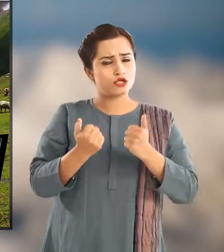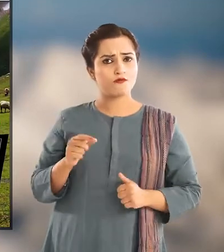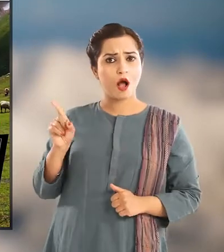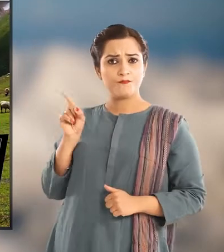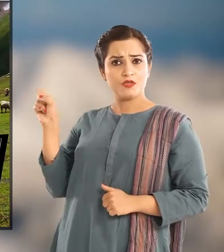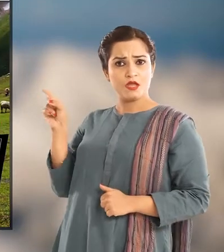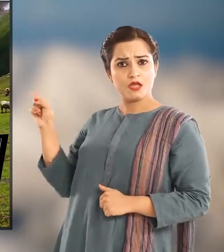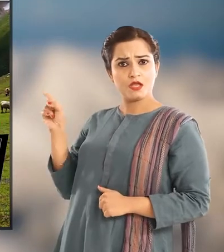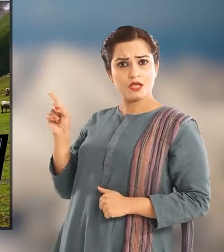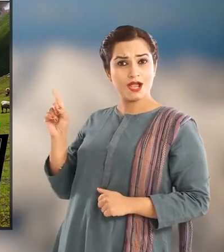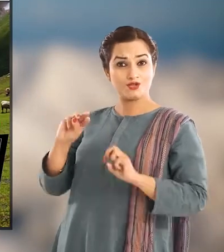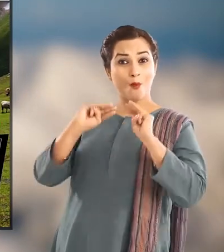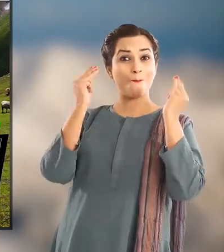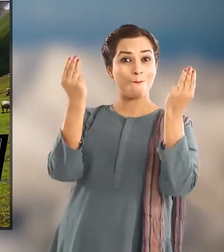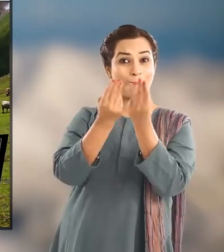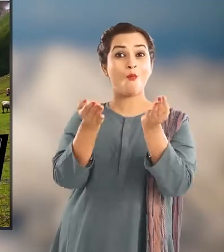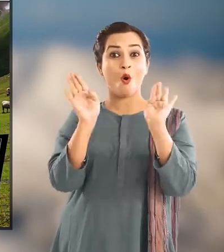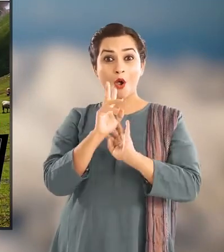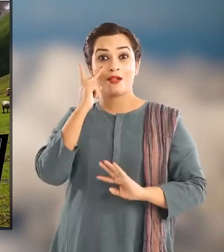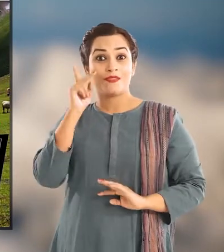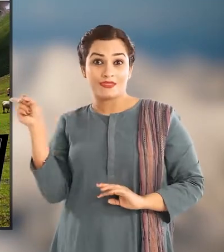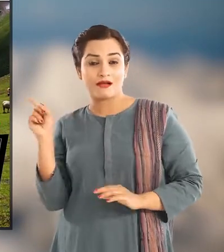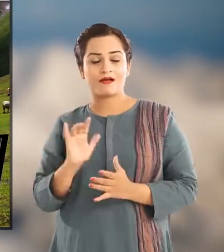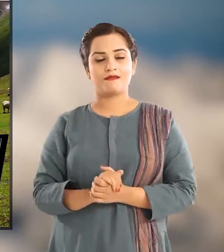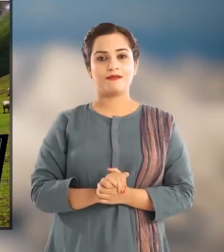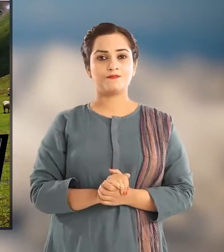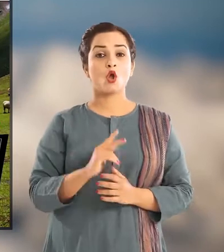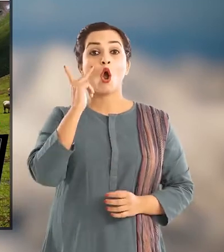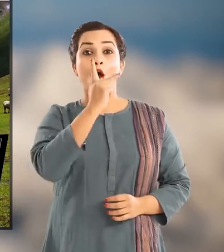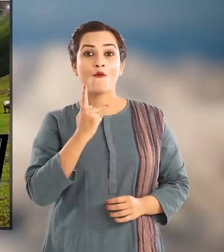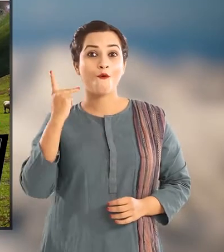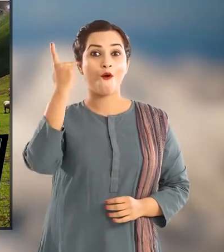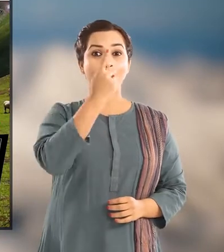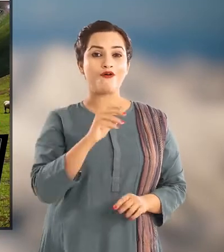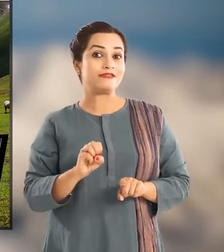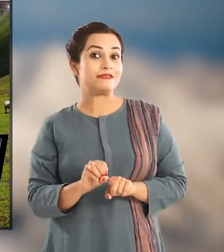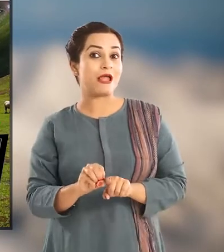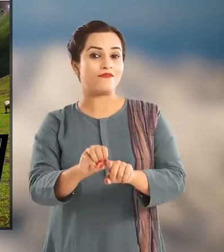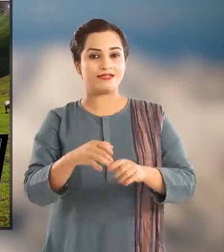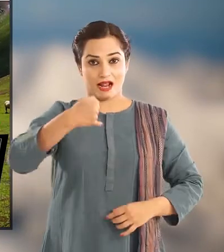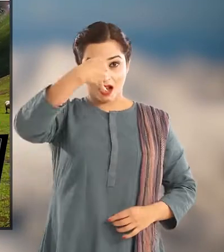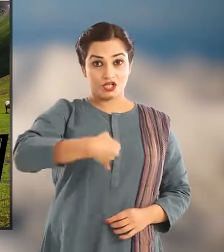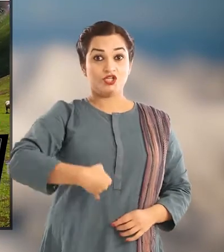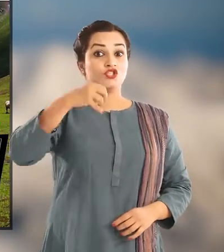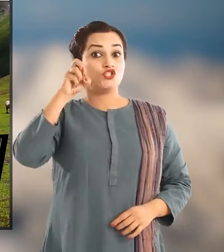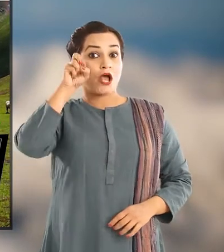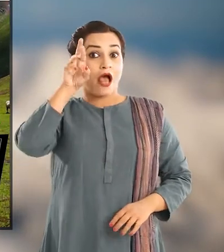के दिखाए गए इण्वाइर्मेंट यानी माहौल में कौन से रिसोर्सिस लिविंग हैं